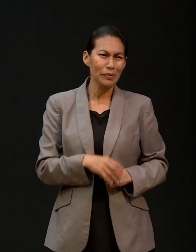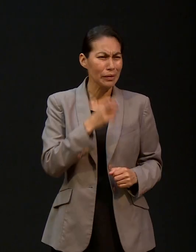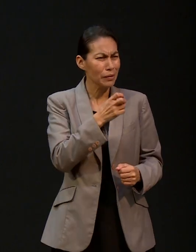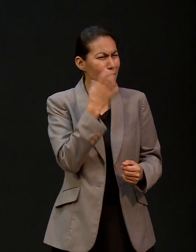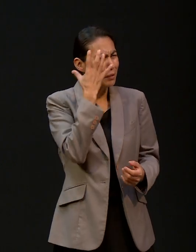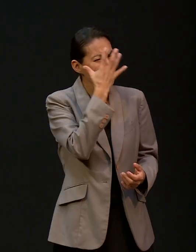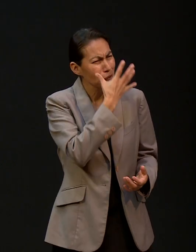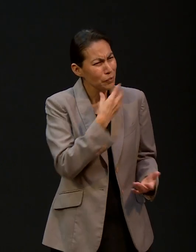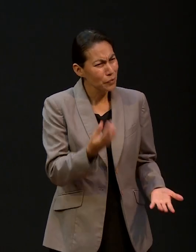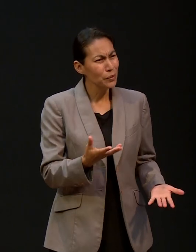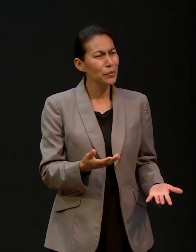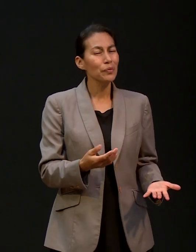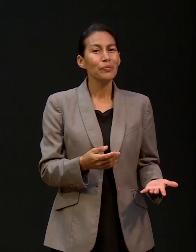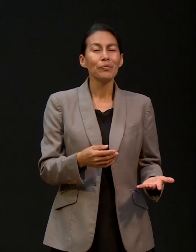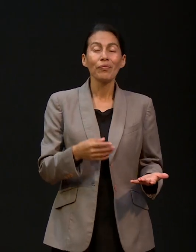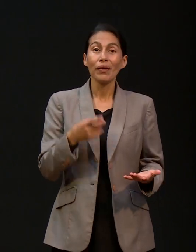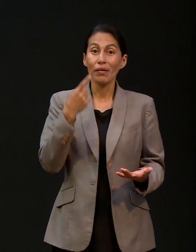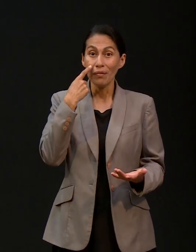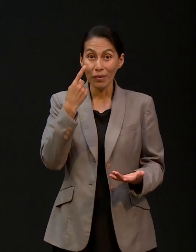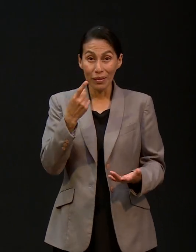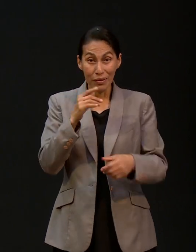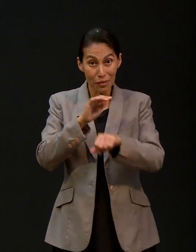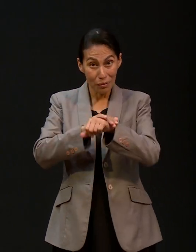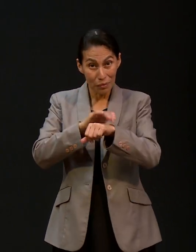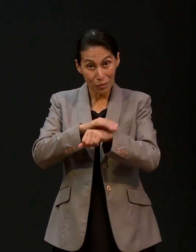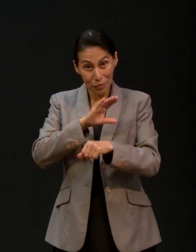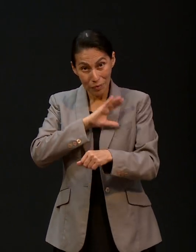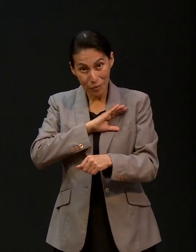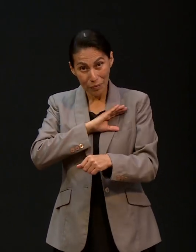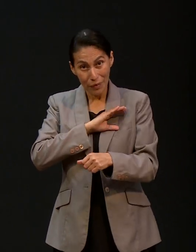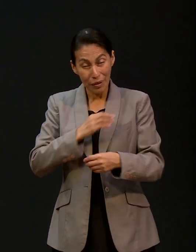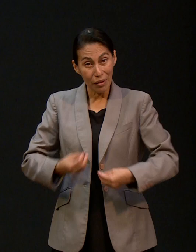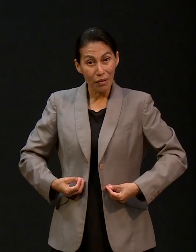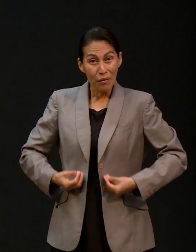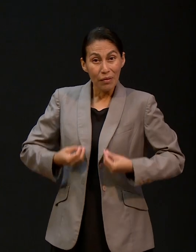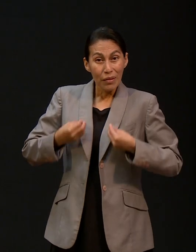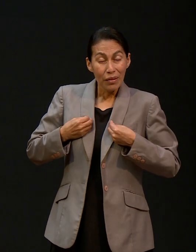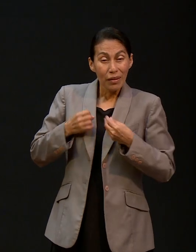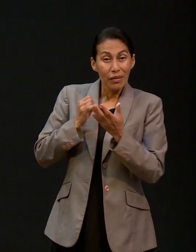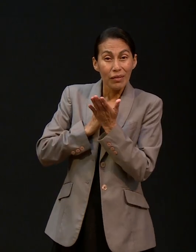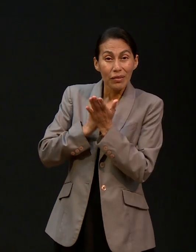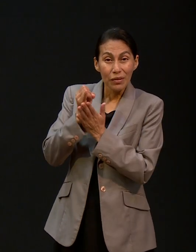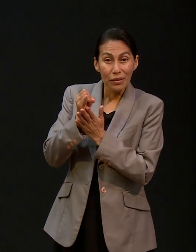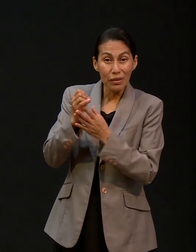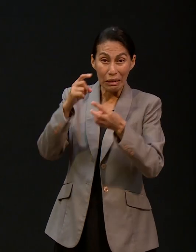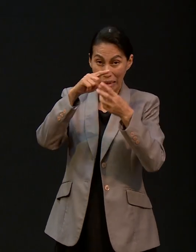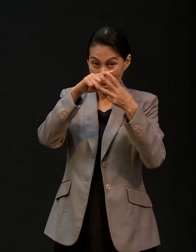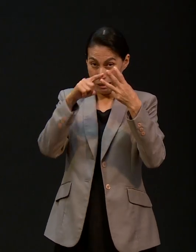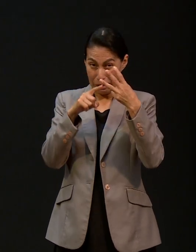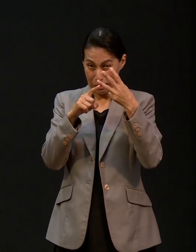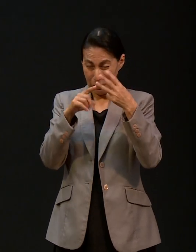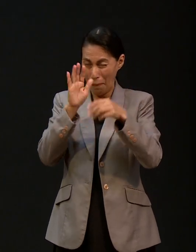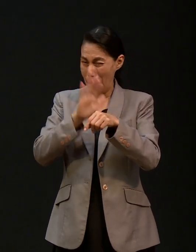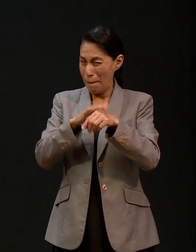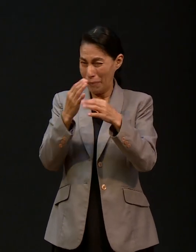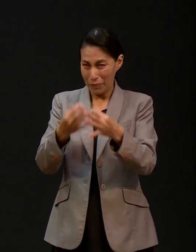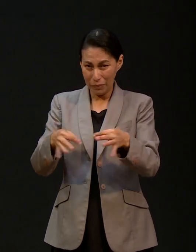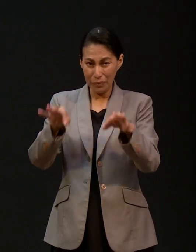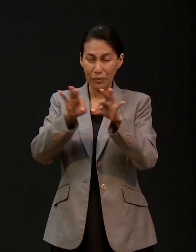Queridos, es que realmente son tres las decisiones más importantes que todo ser humano debe tomar. Tomaste la